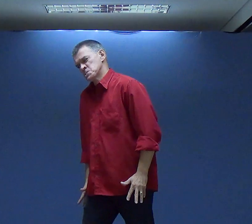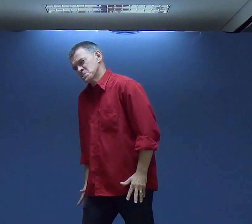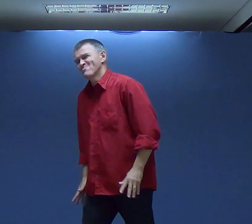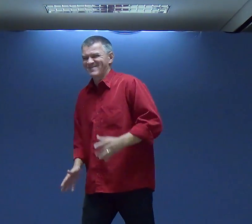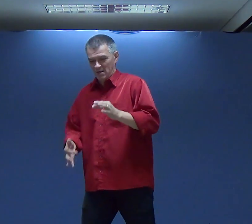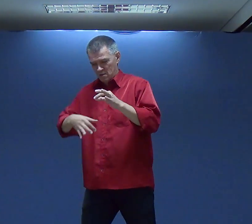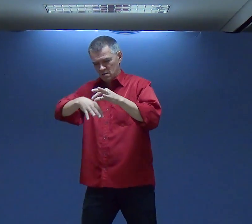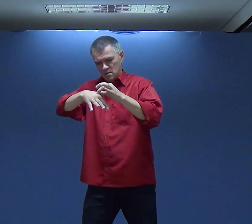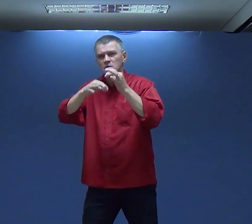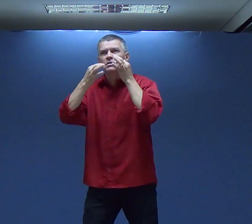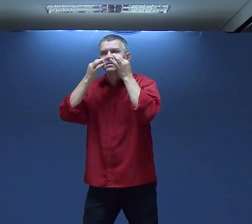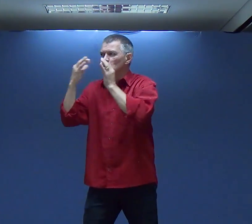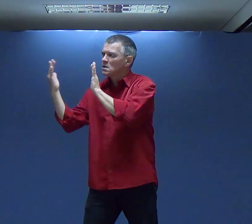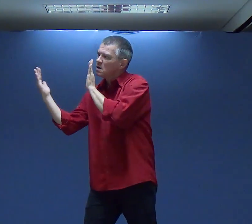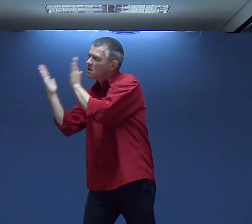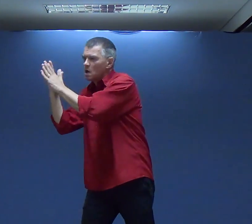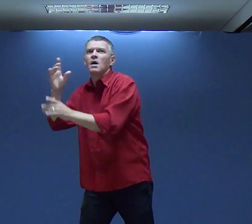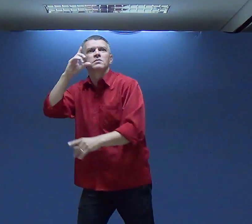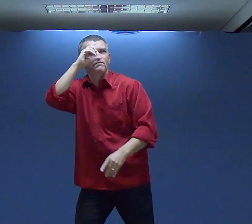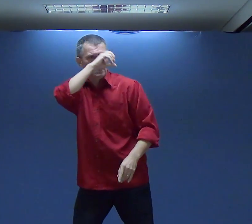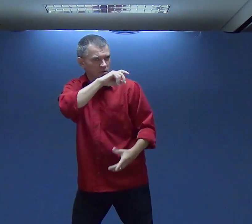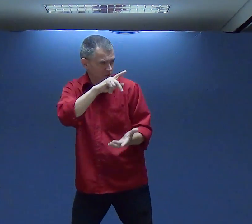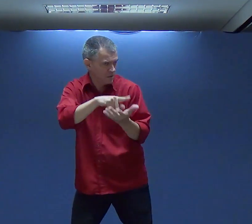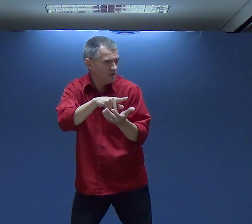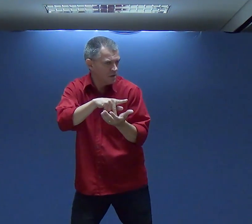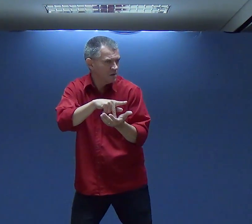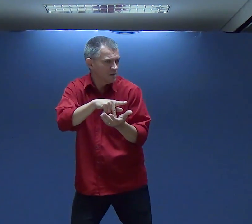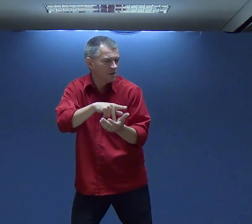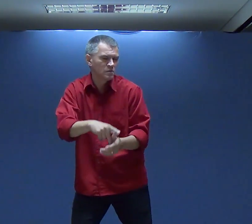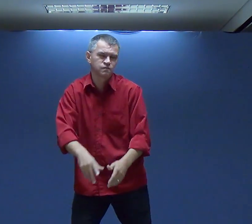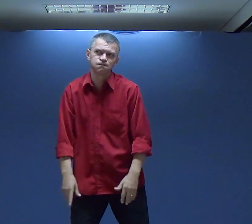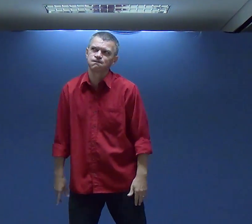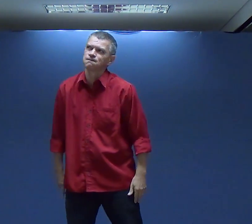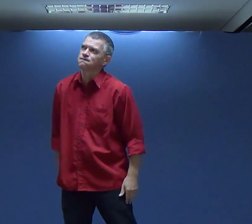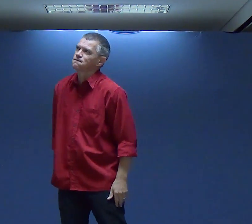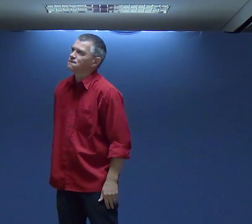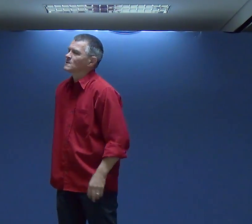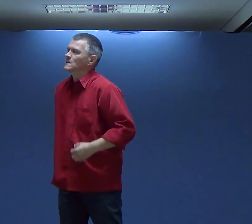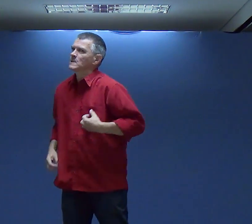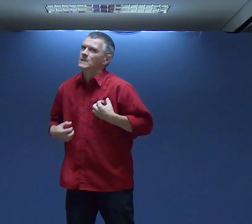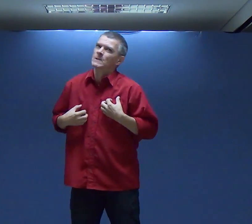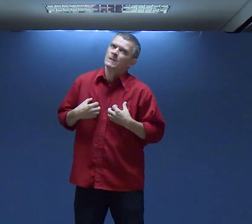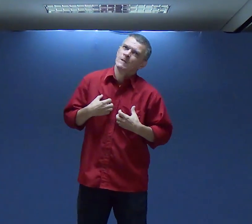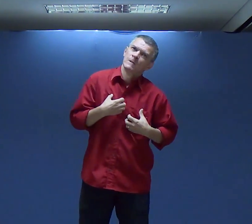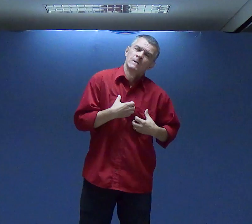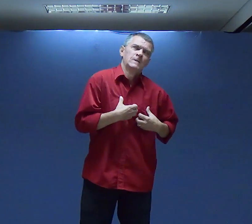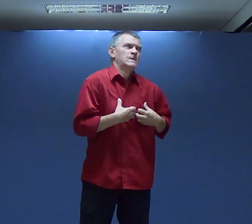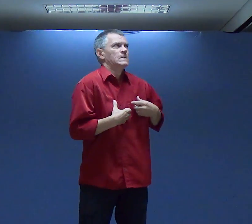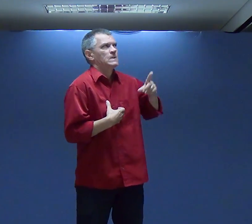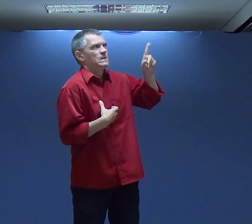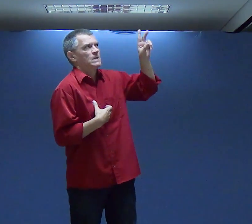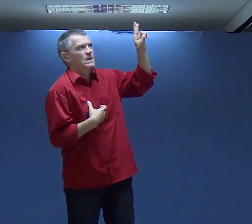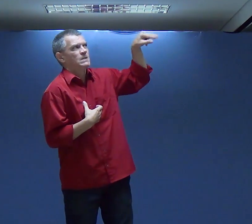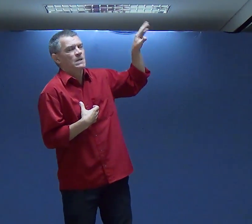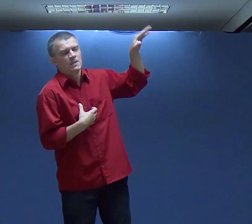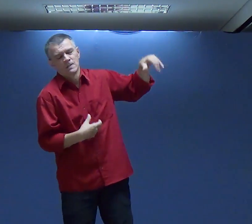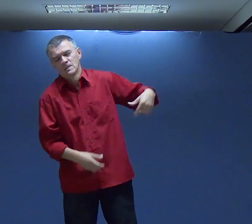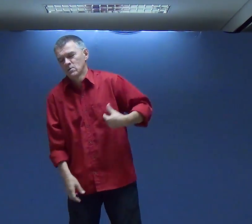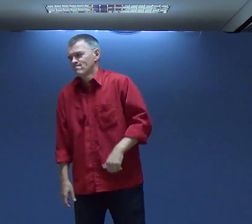problemas Mas a minha carne é fraca E eu não tenho coragem De me retratar De me confrontar Com aquela